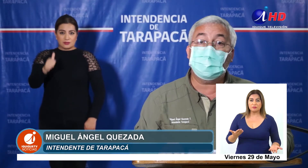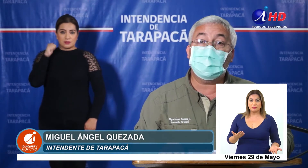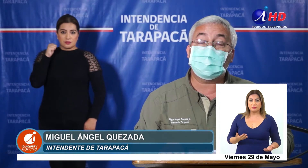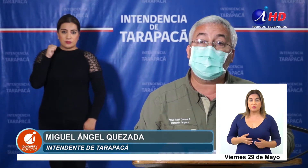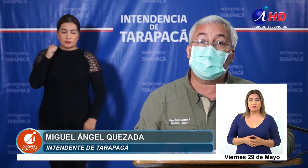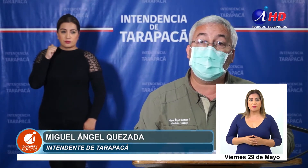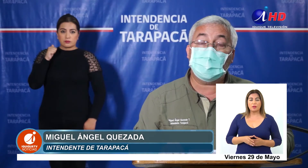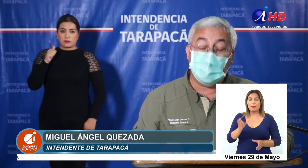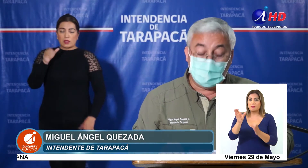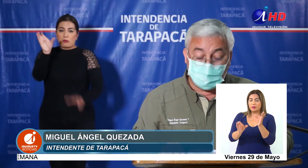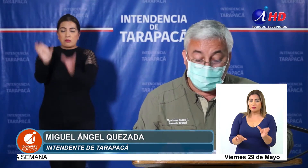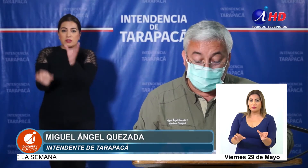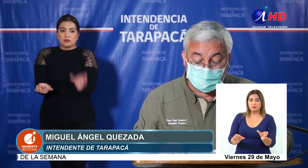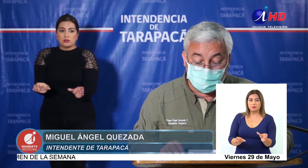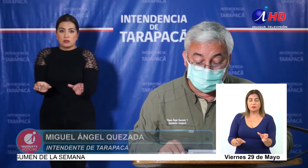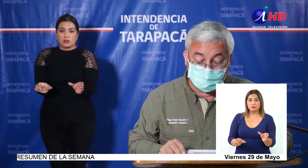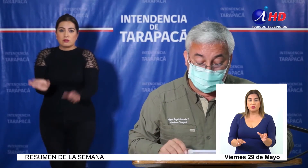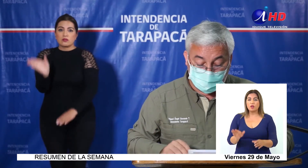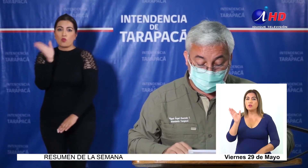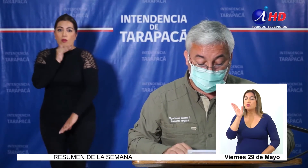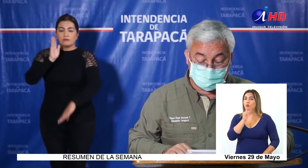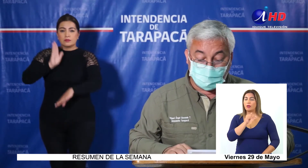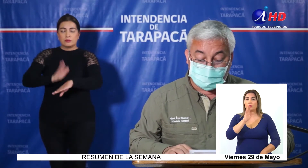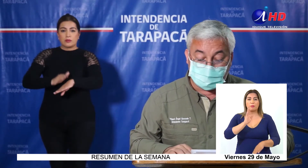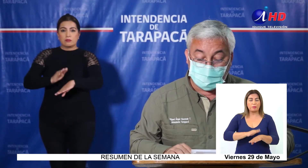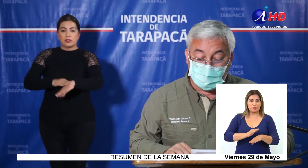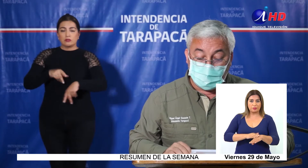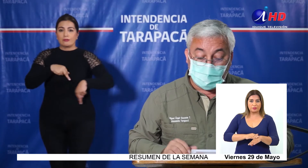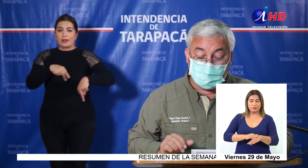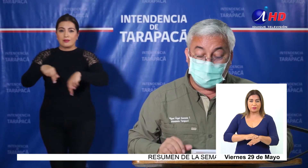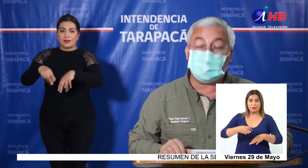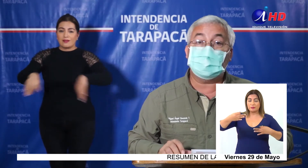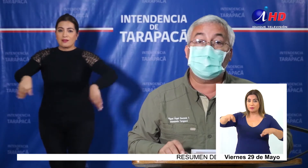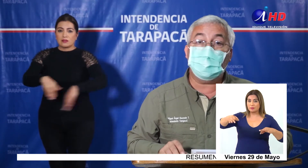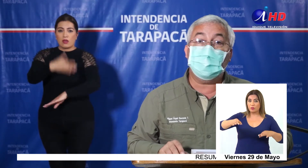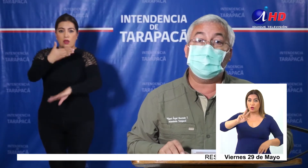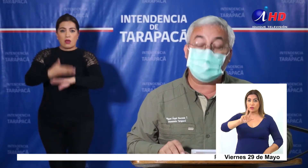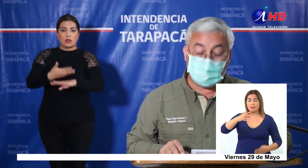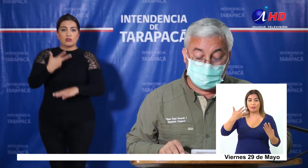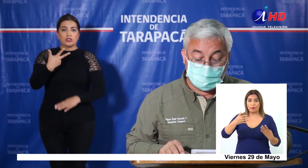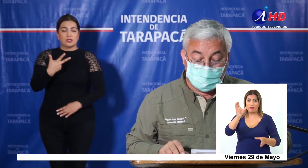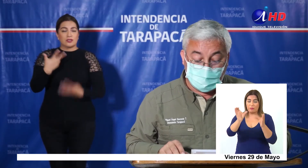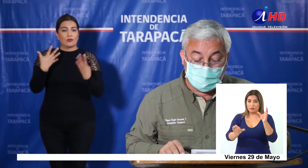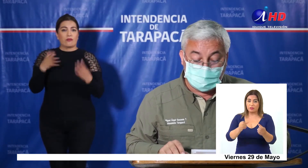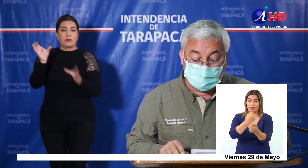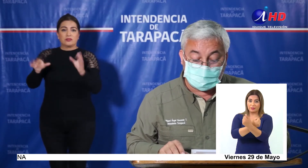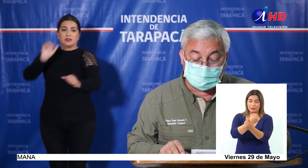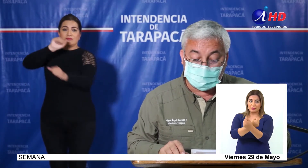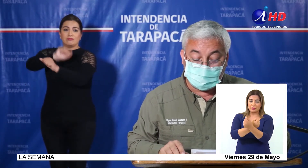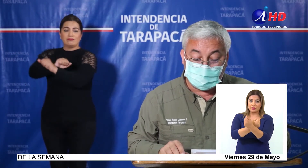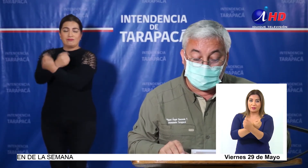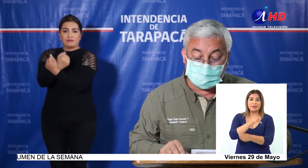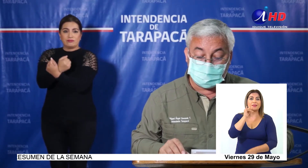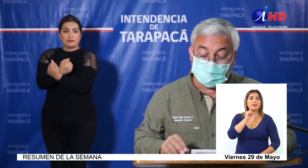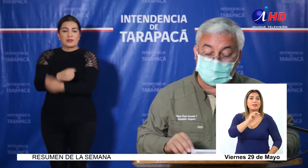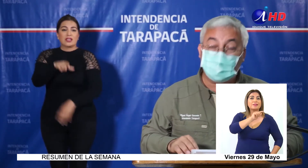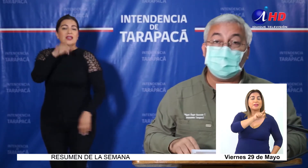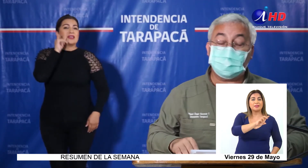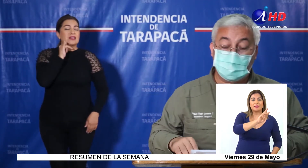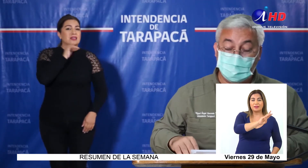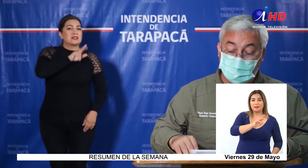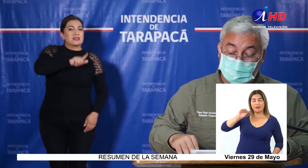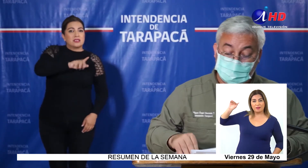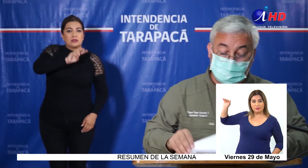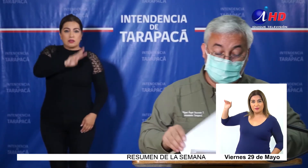personas que no han portado su pase, hay 89 personas detenidas, Iquique 73 y